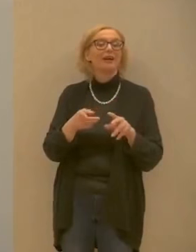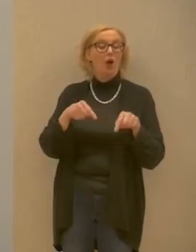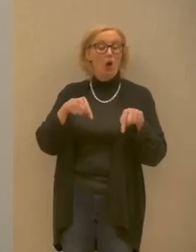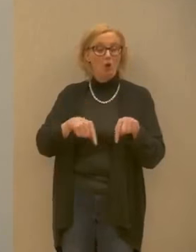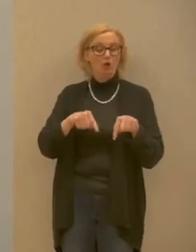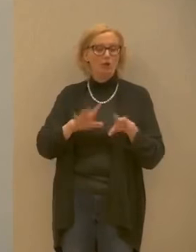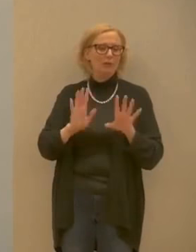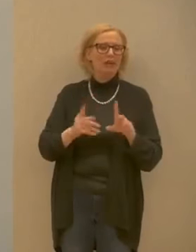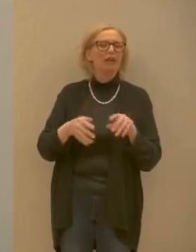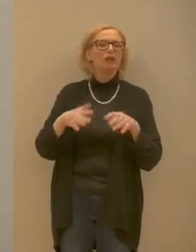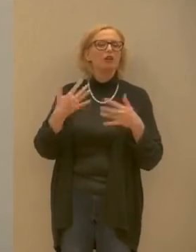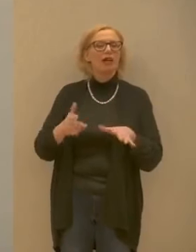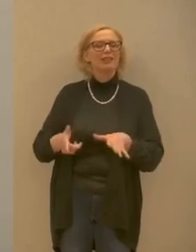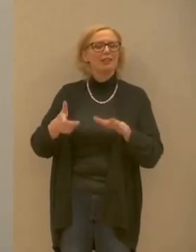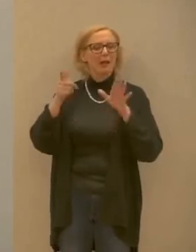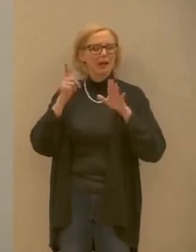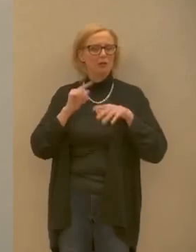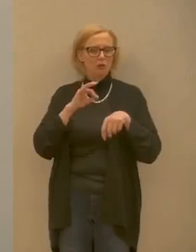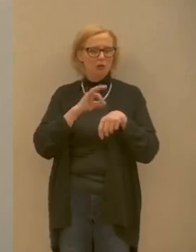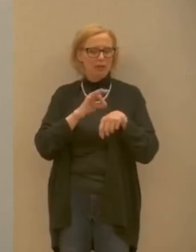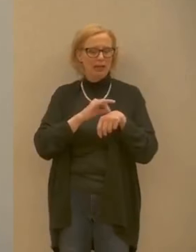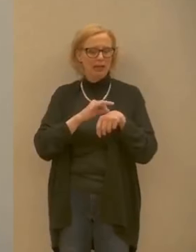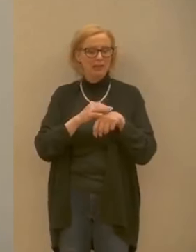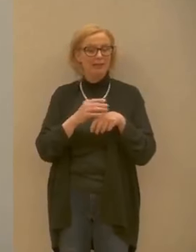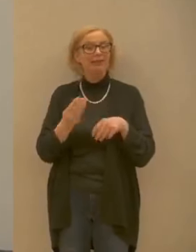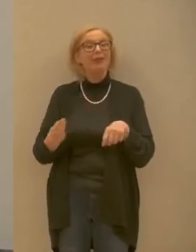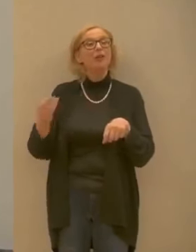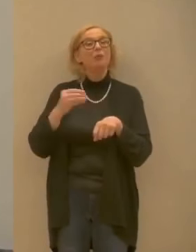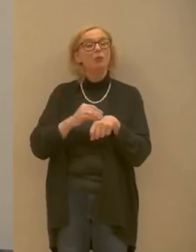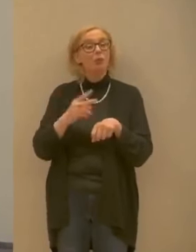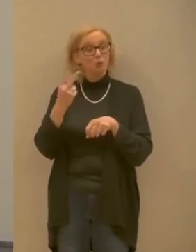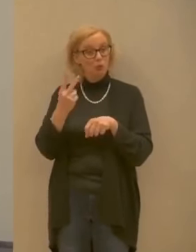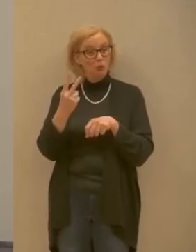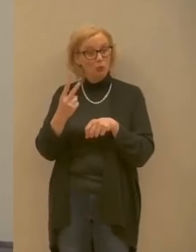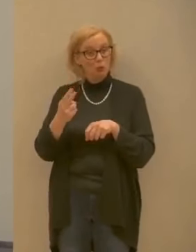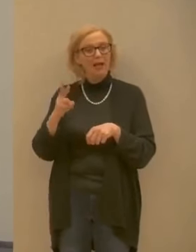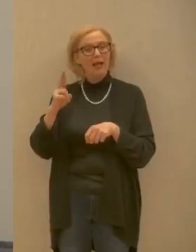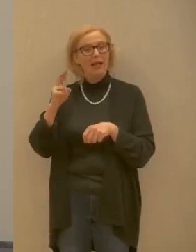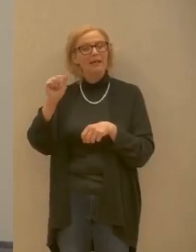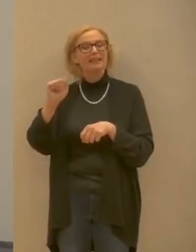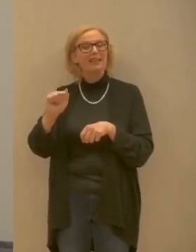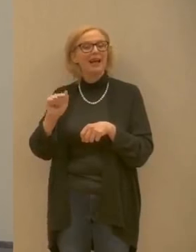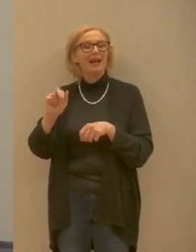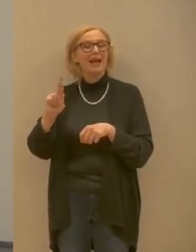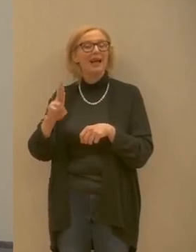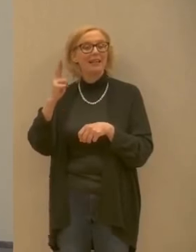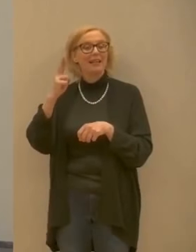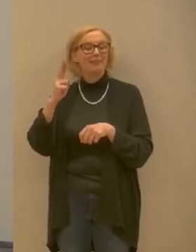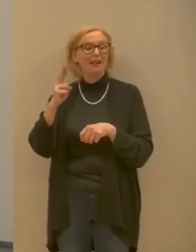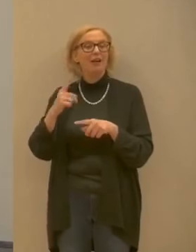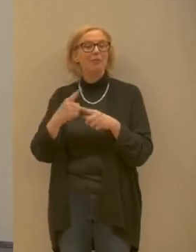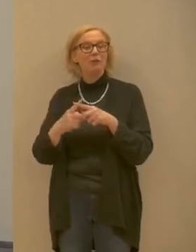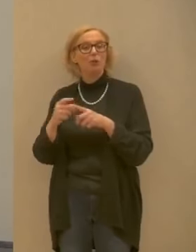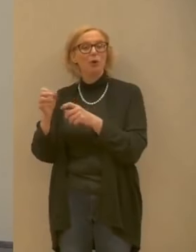e più 2 altri casi nell'RSA di Riva del Garda e di Arco